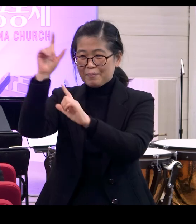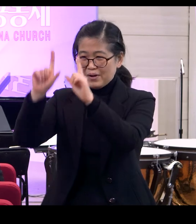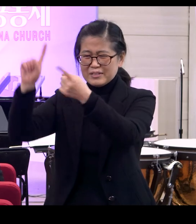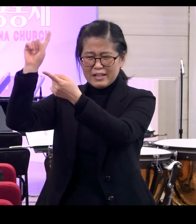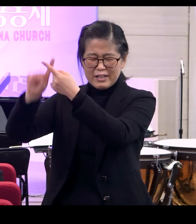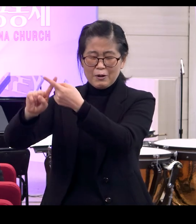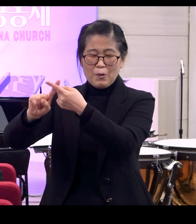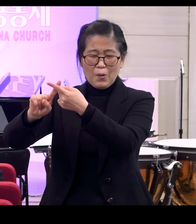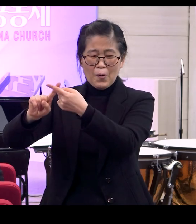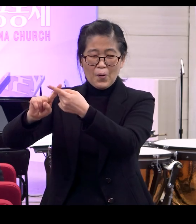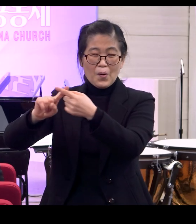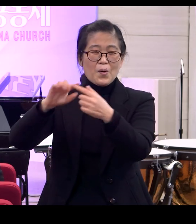형상대로 지어진 나예요